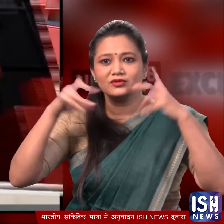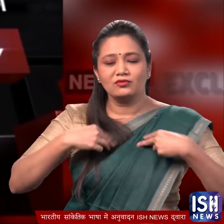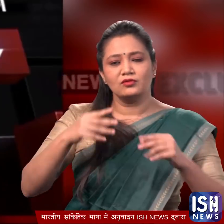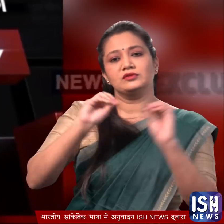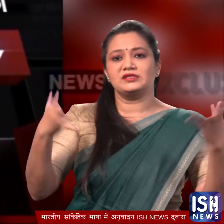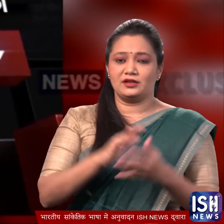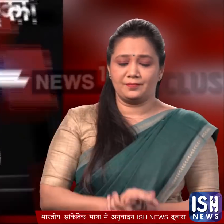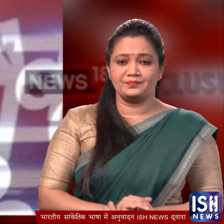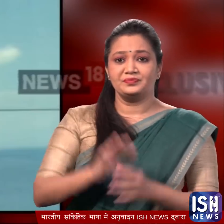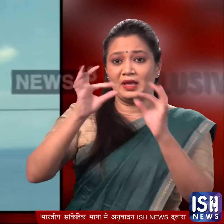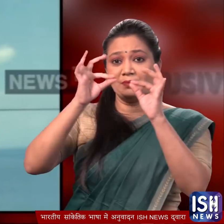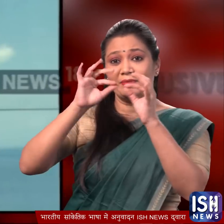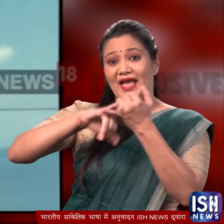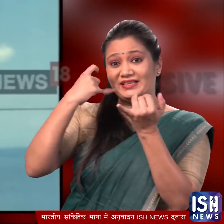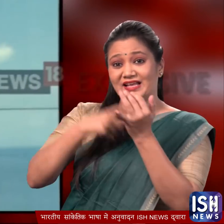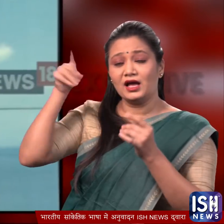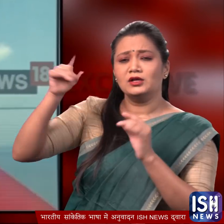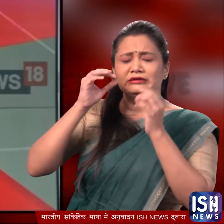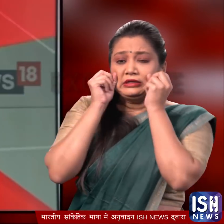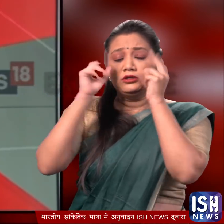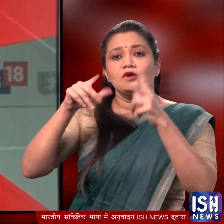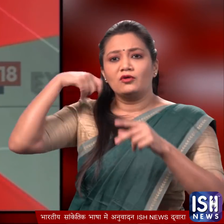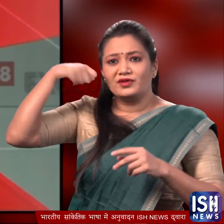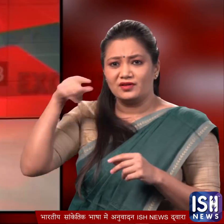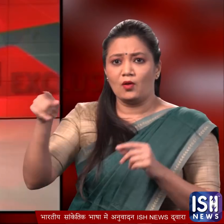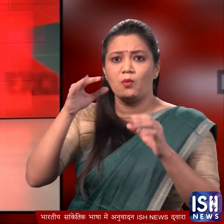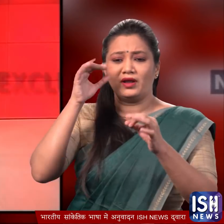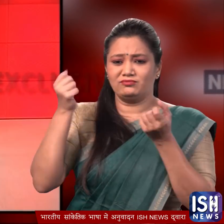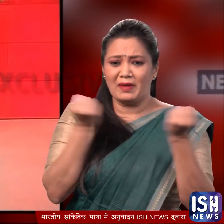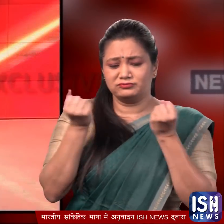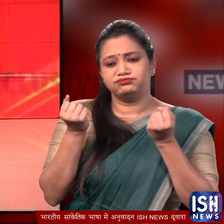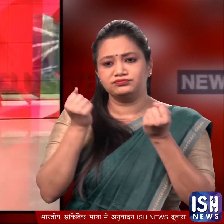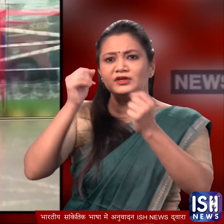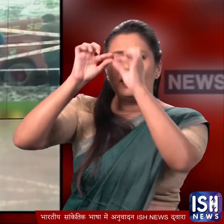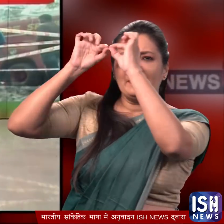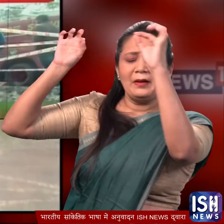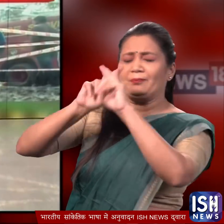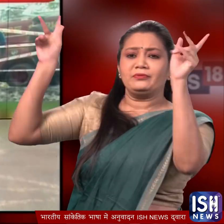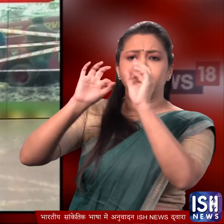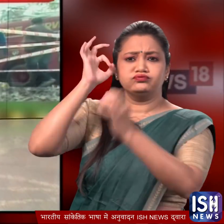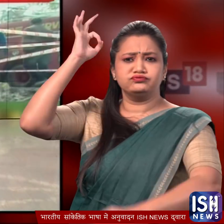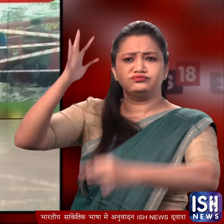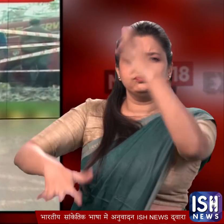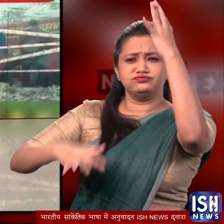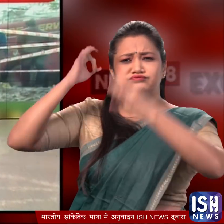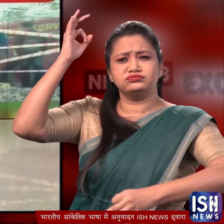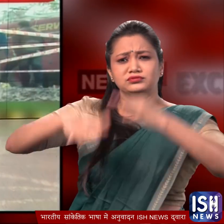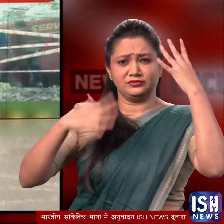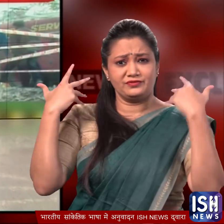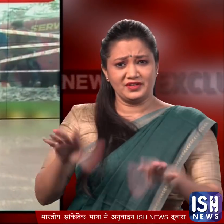जाएगी भुबनेश्वर से हैरान कर देने वाली एक तस्वीर सामने आई जिसमें एक चलती बस में शॉर्ट सरकिट की वज़े से अचानक आग लगी पताया गया कि जिस